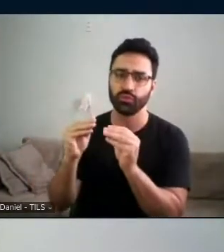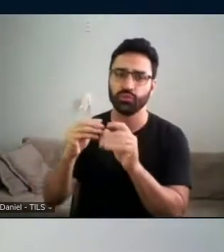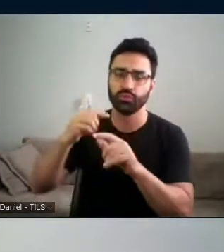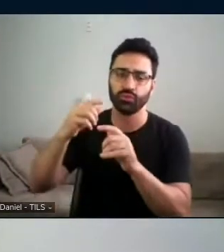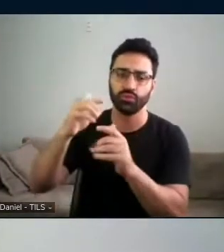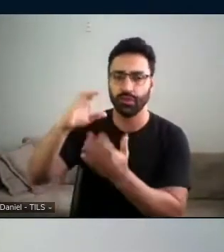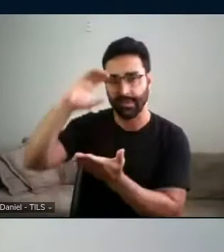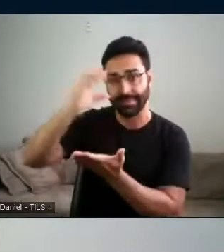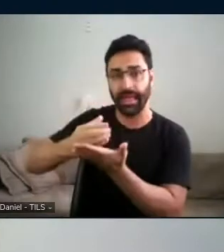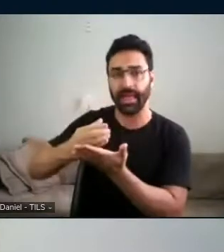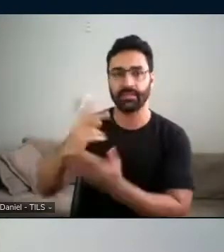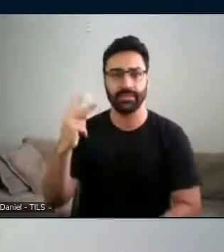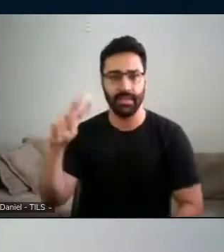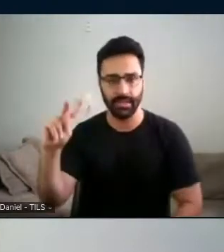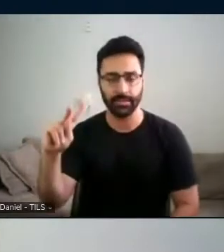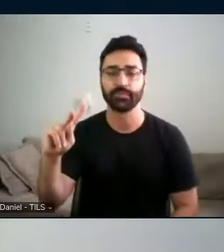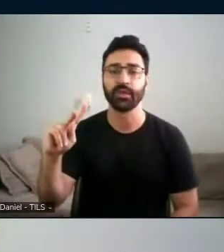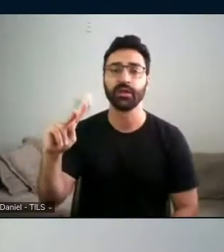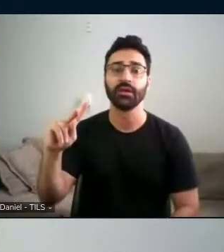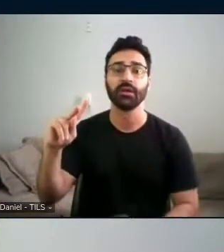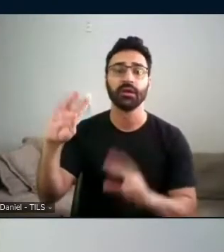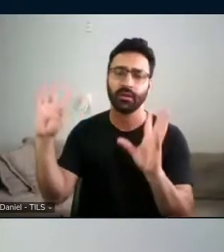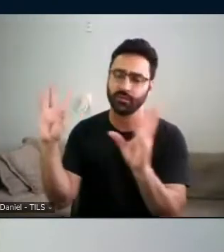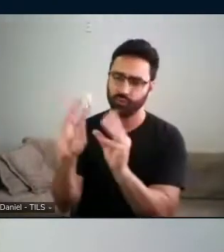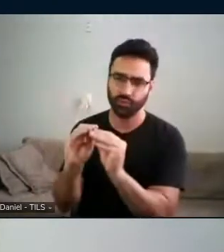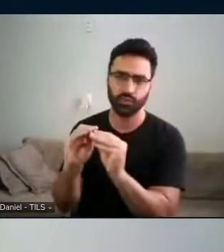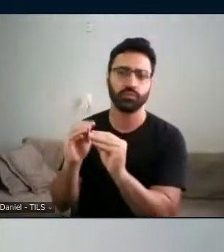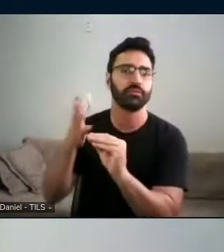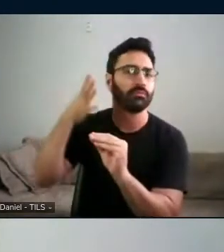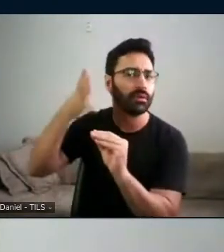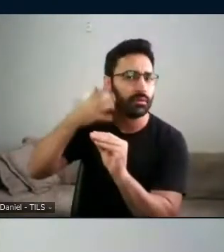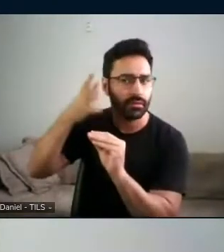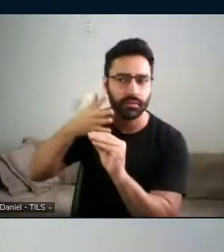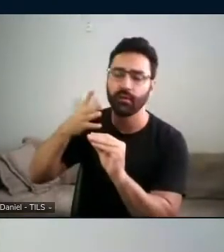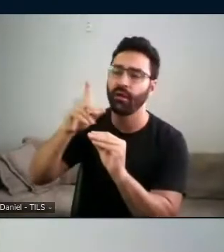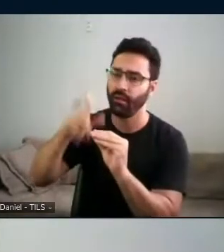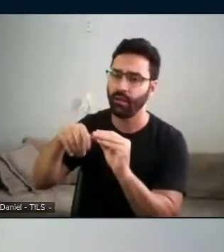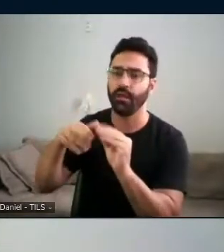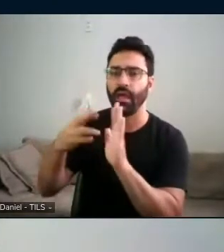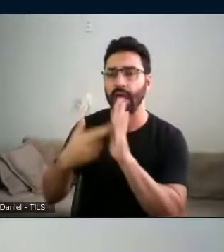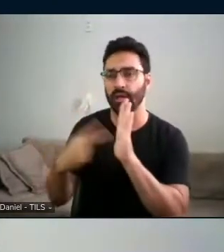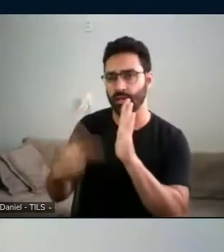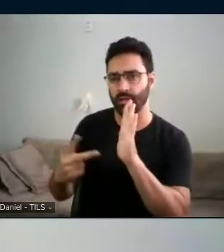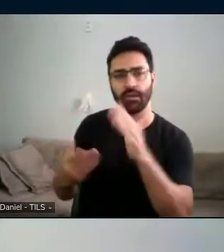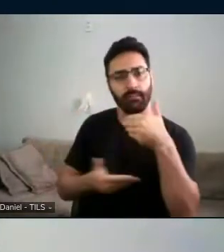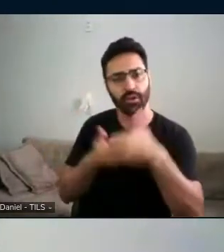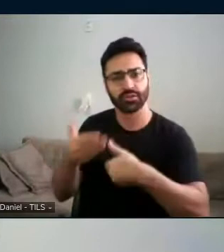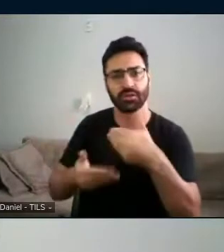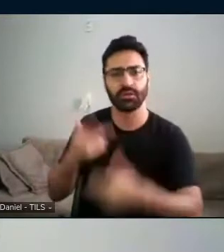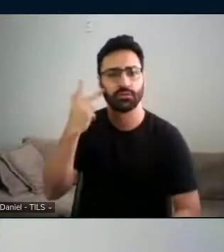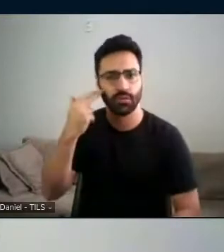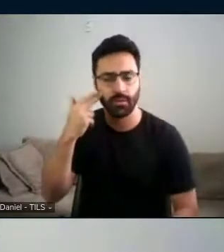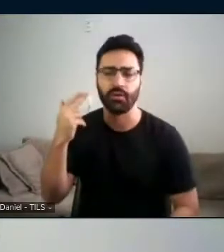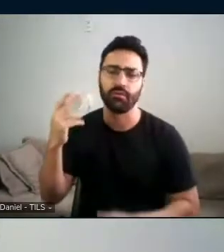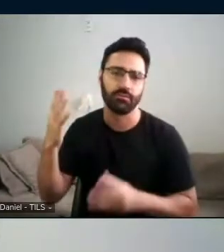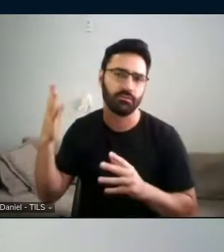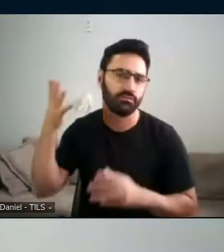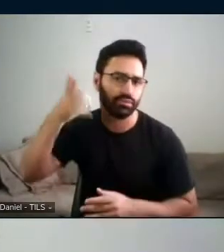essa síntese faz parte desse processo aqui também. Não só como...